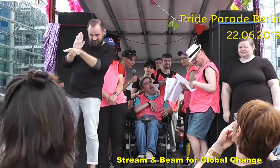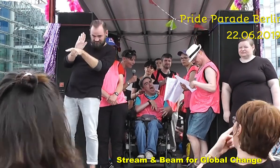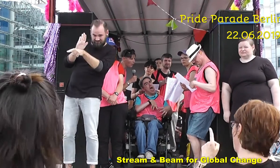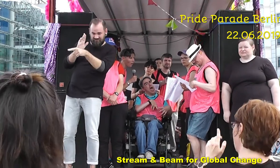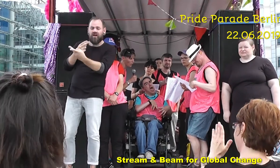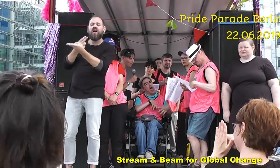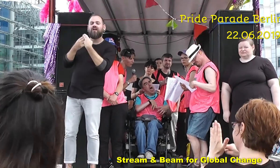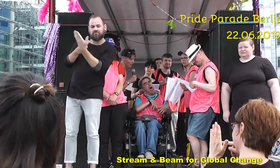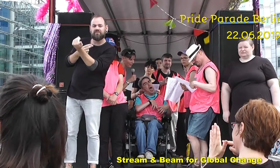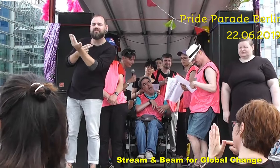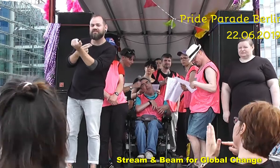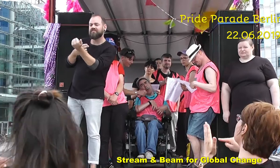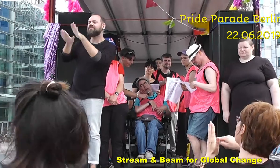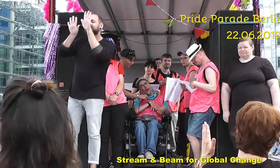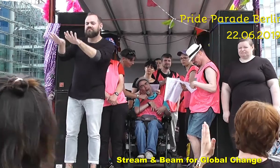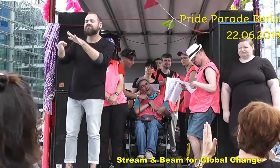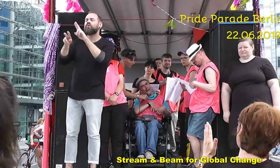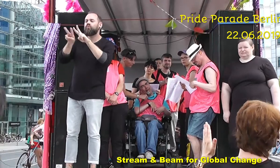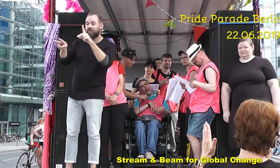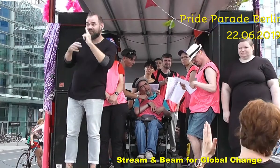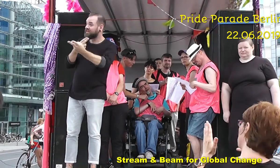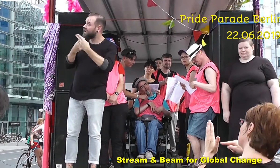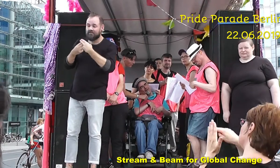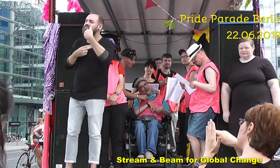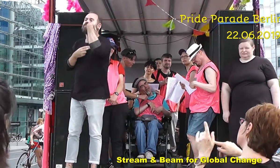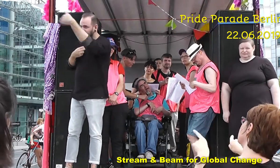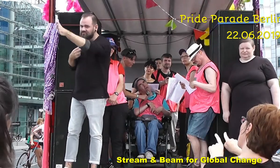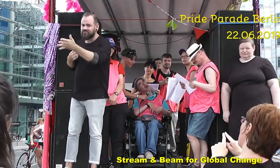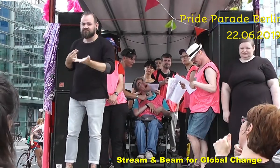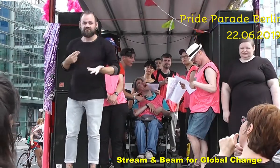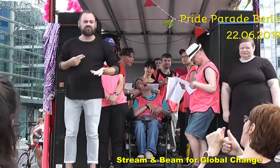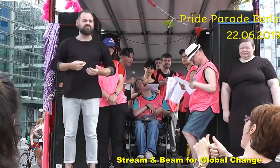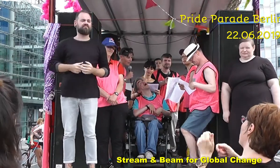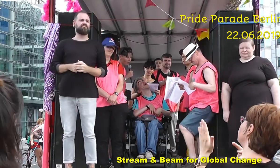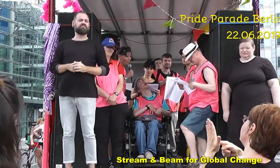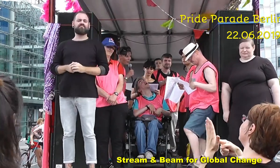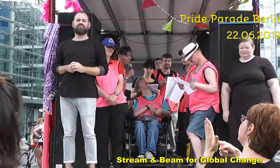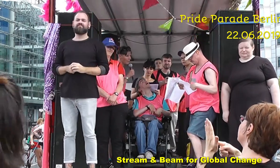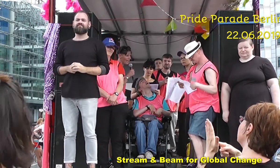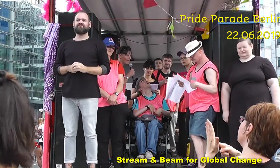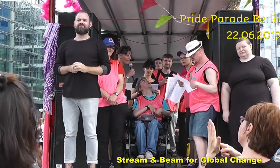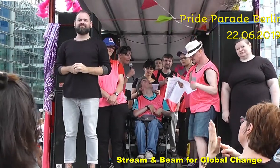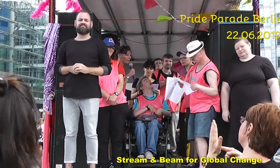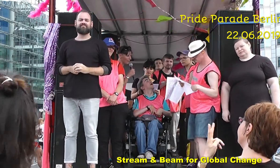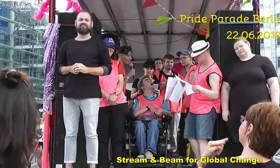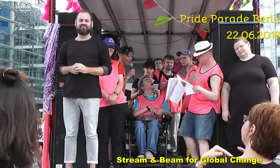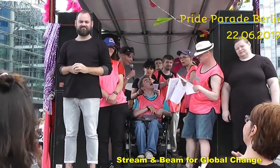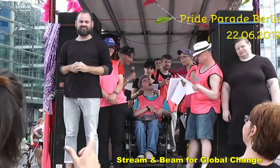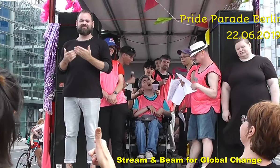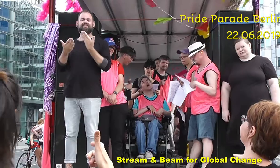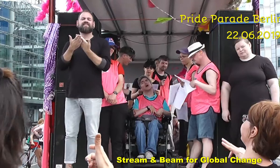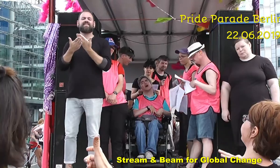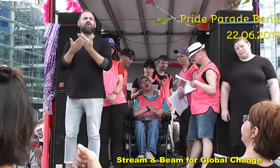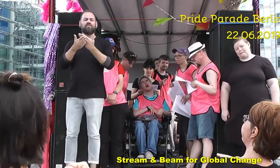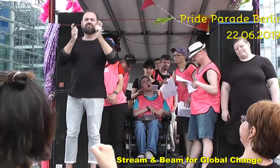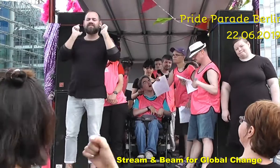ruhig sein oder verschwinden. Dafür wird gesellschaftlich viel getan.